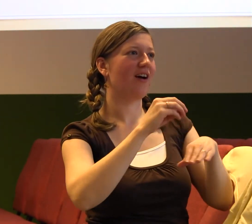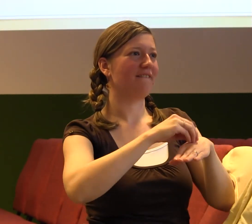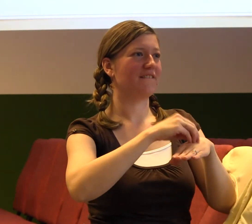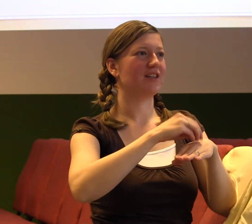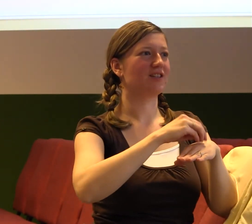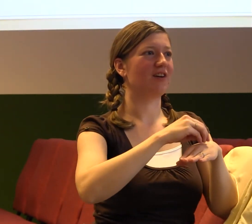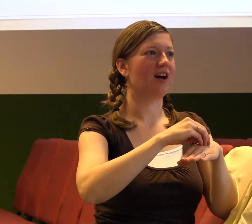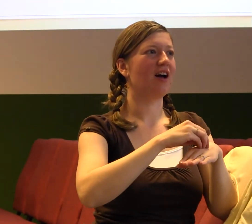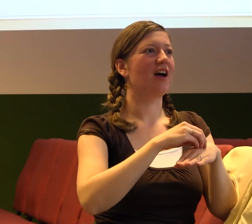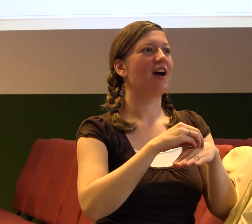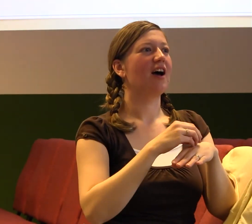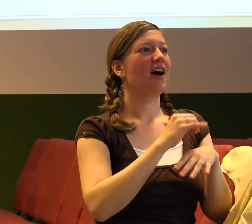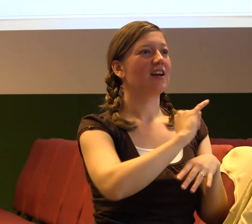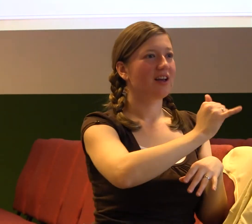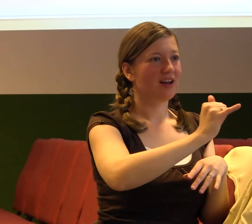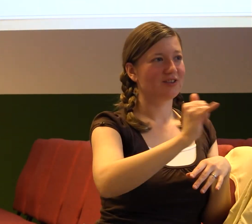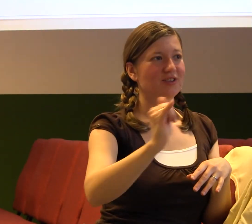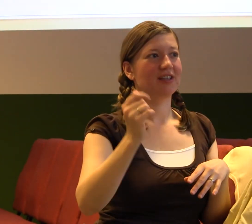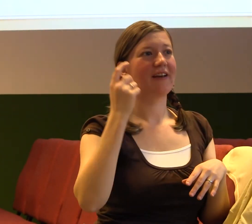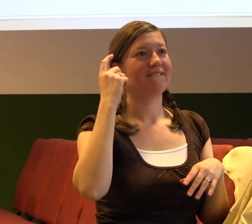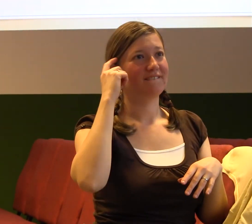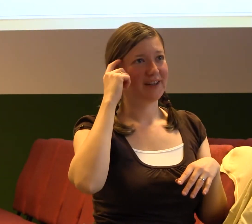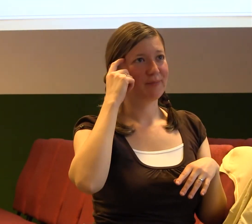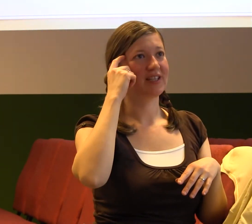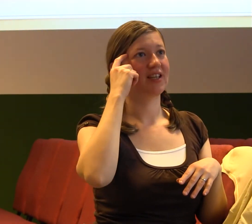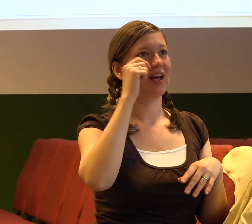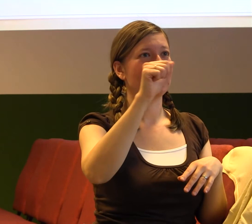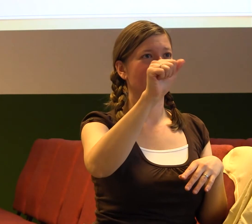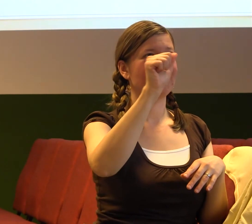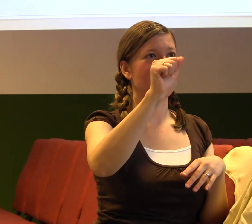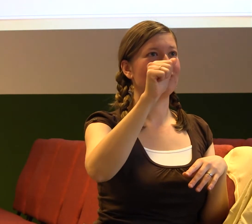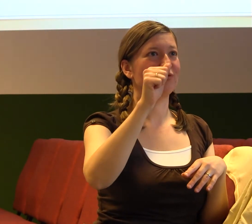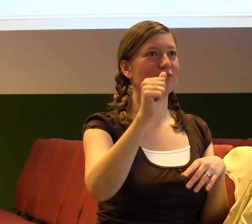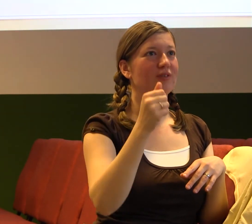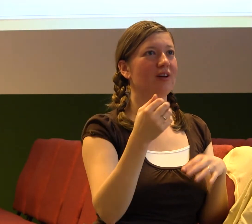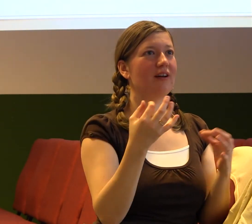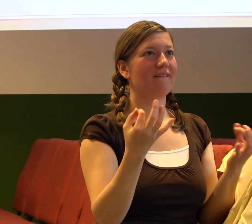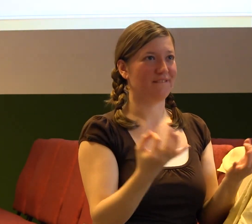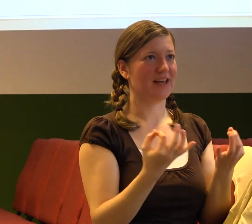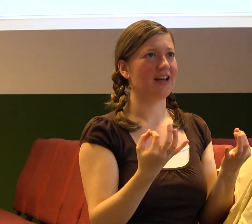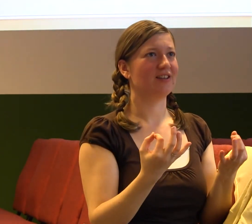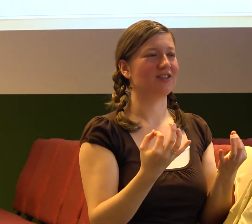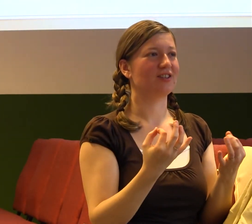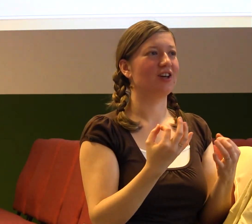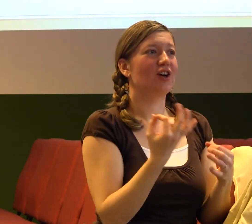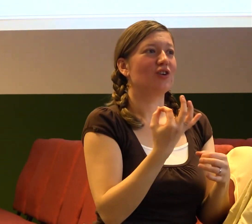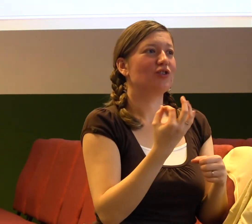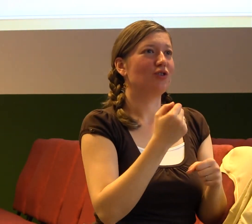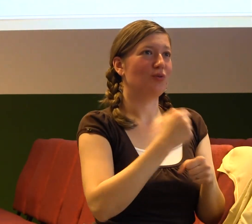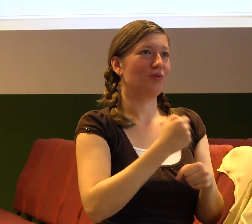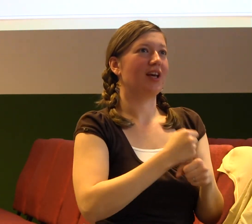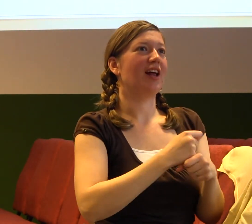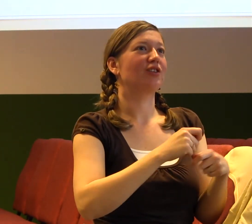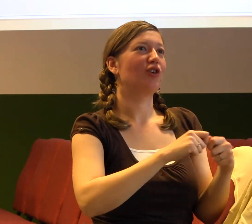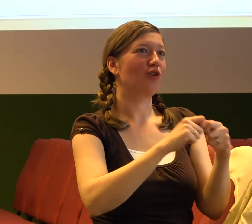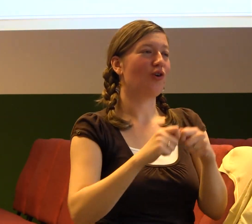uděláme, která není pro nás úplně obvyklá jí dělat, pro kolegy okolo nás nebo pro Boha. To znamená, můžu jít a